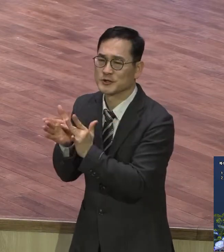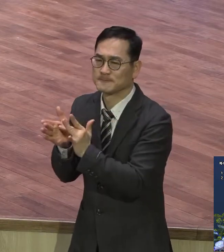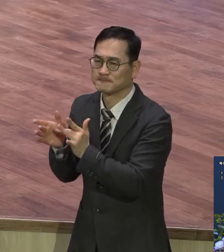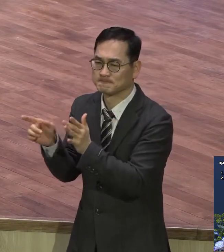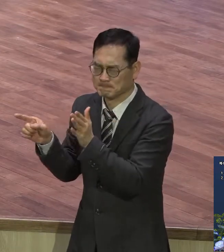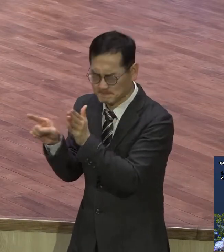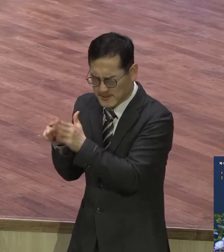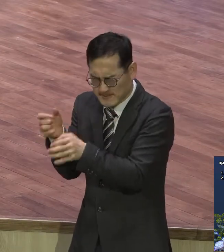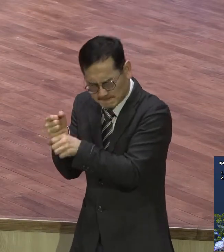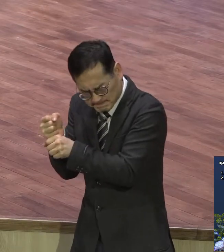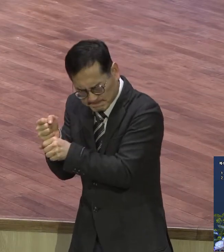못합니다